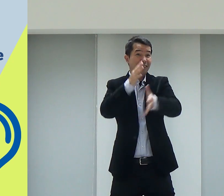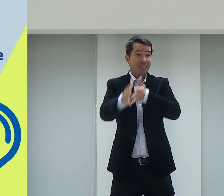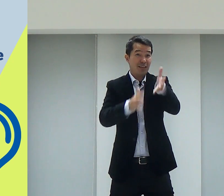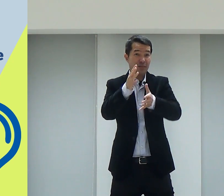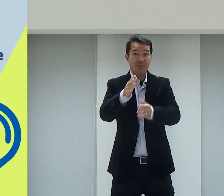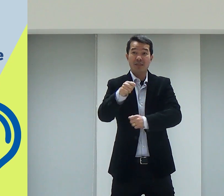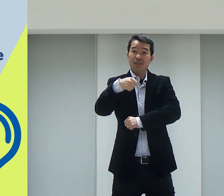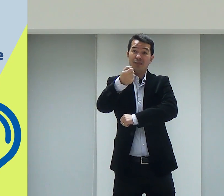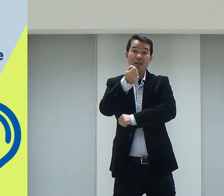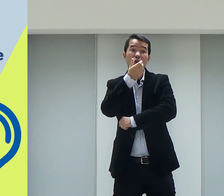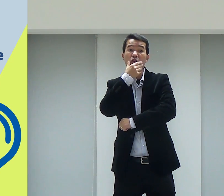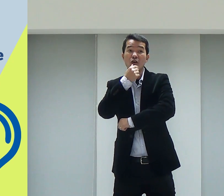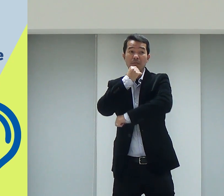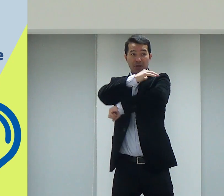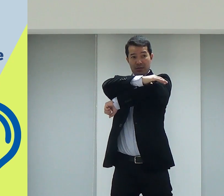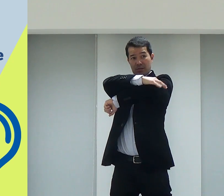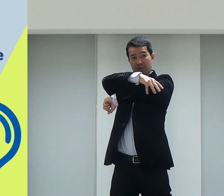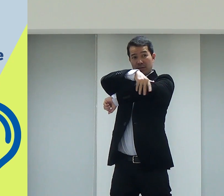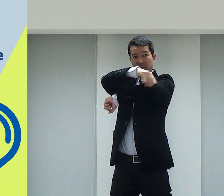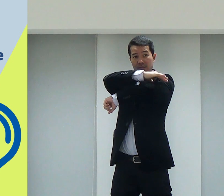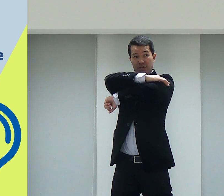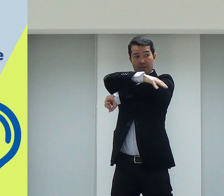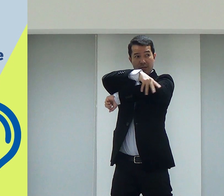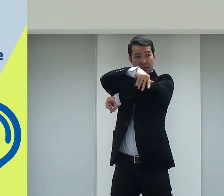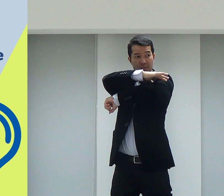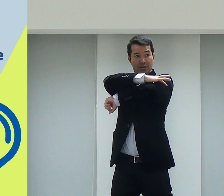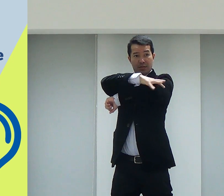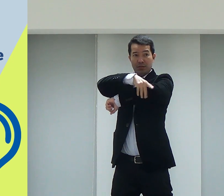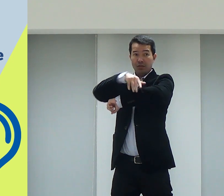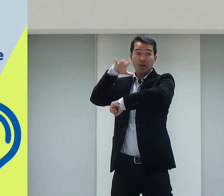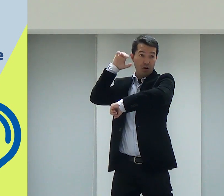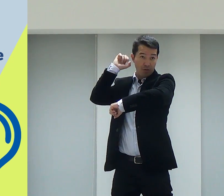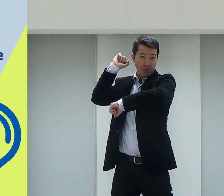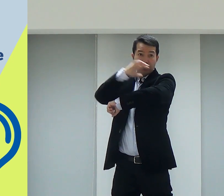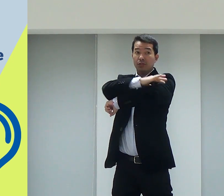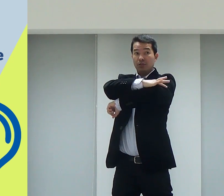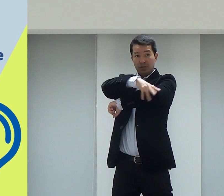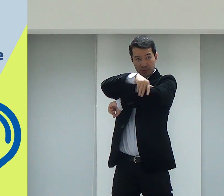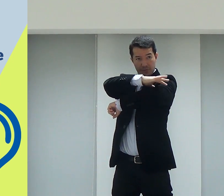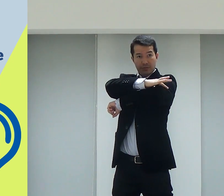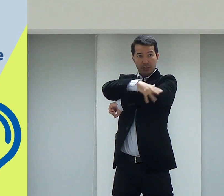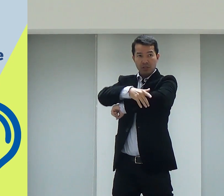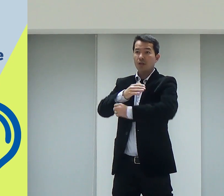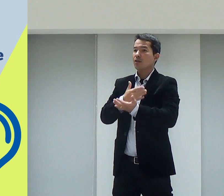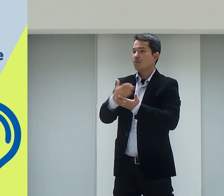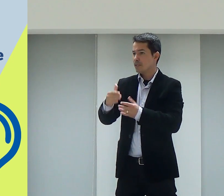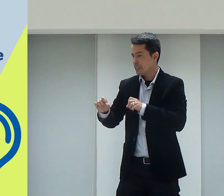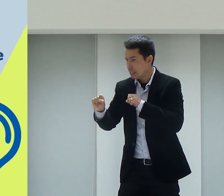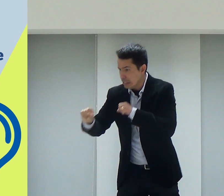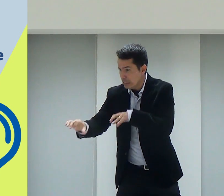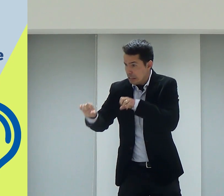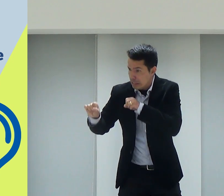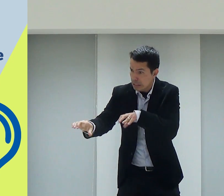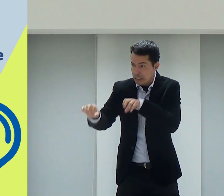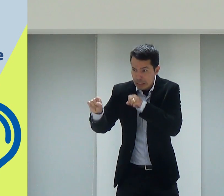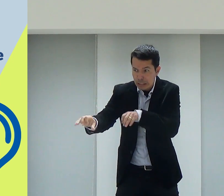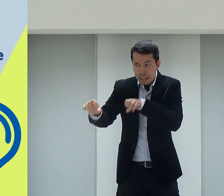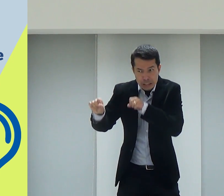rapidinho, Libras, né? O sinal do pastor é esse, ele é o vinte. E ele começou ali